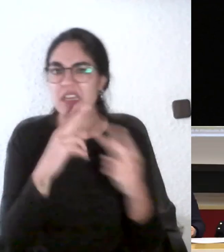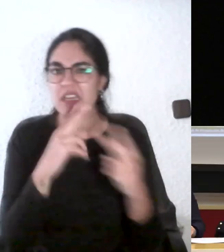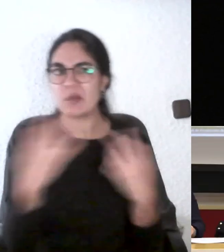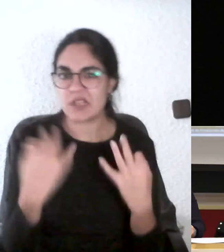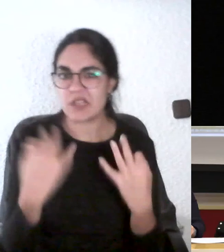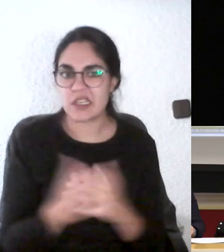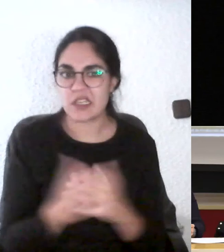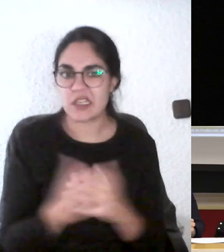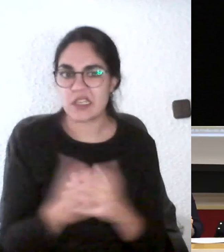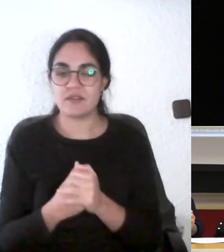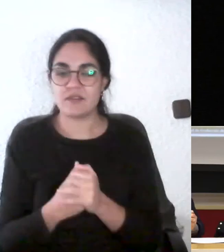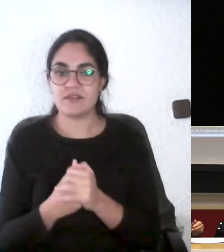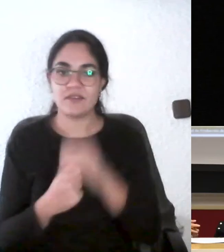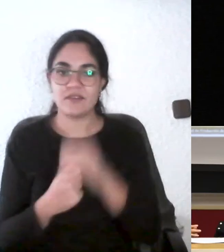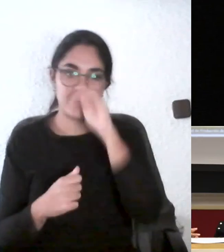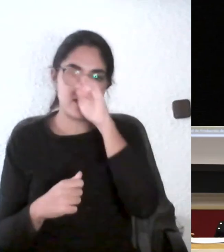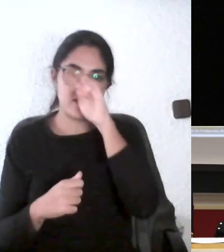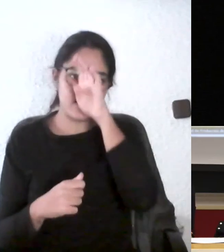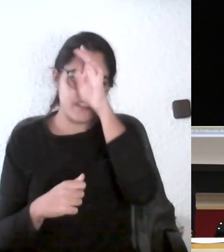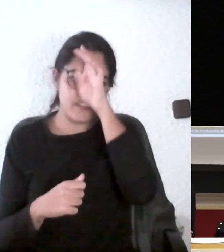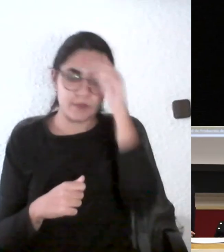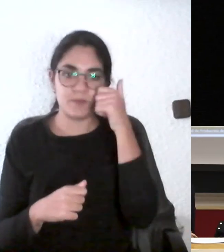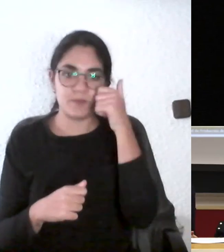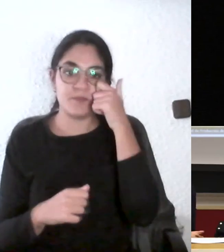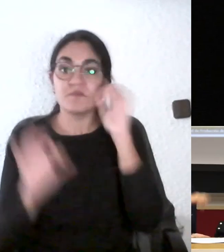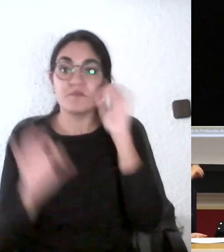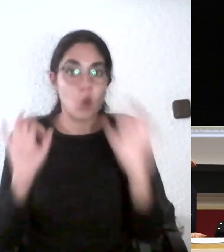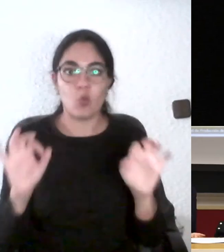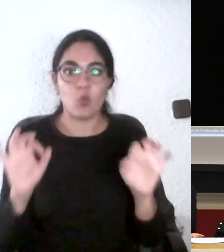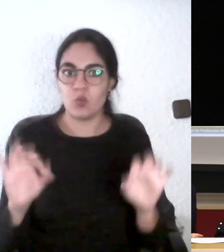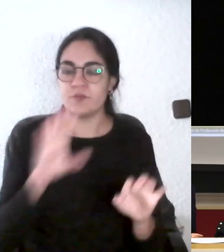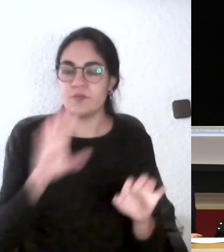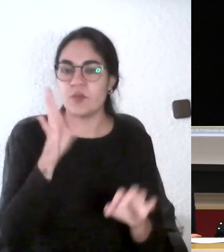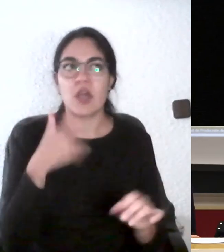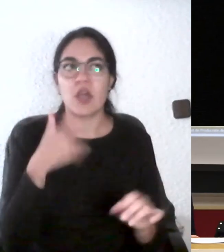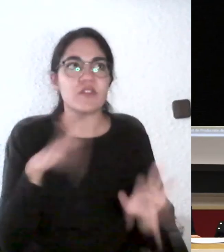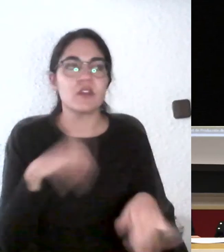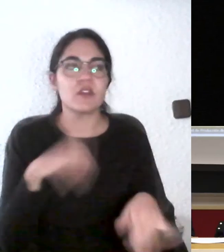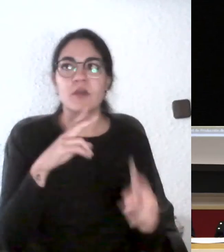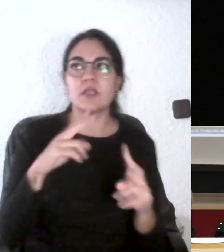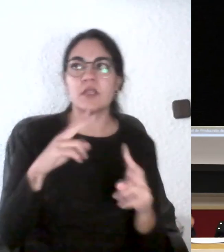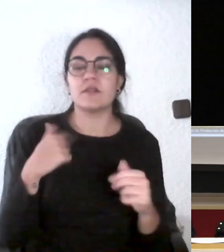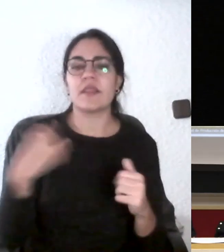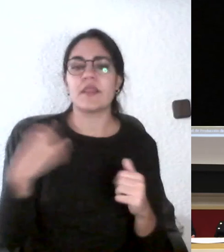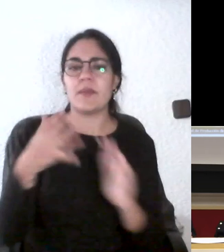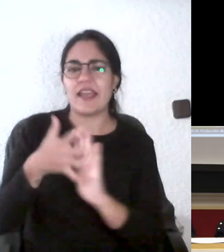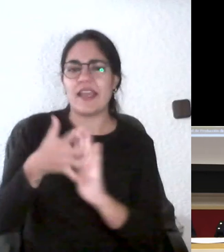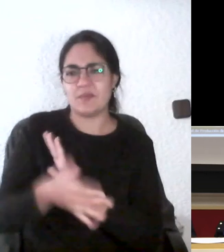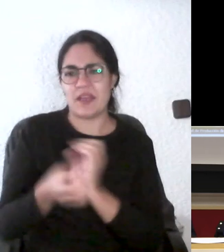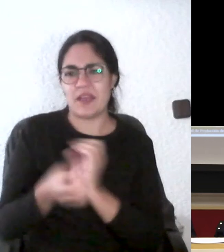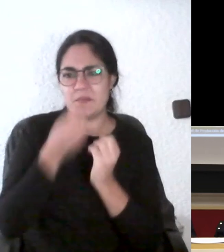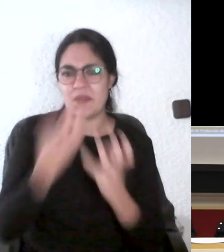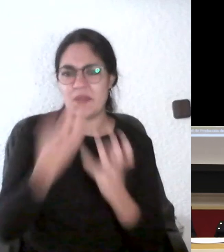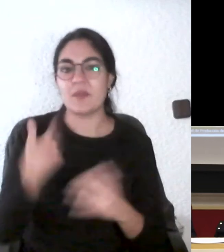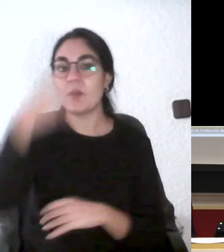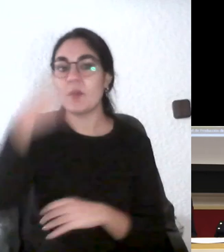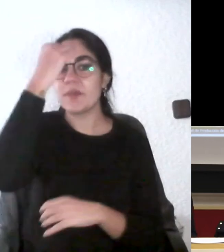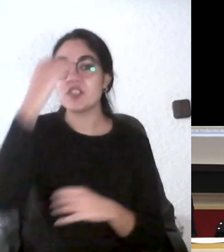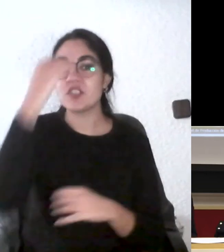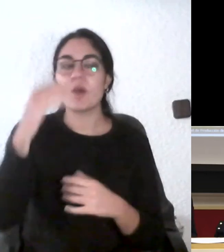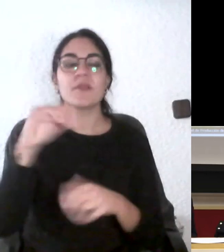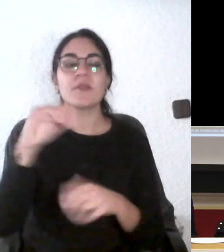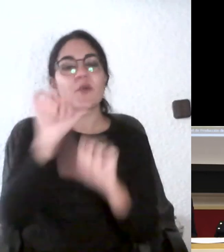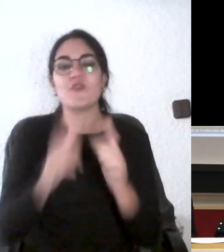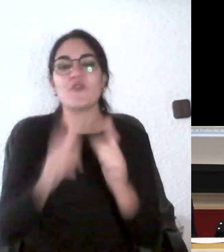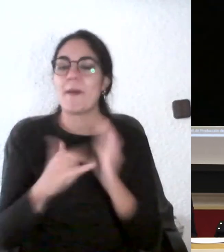síndrome vamos justo justo entonces creo que se tiene que explicar bien pero es el método más real del